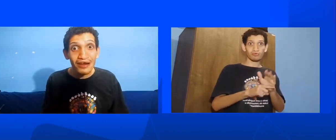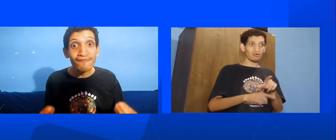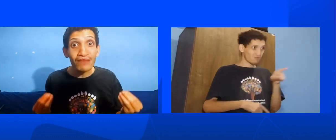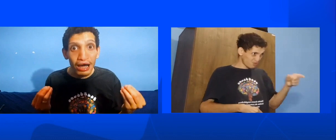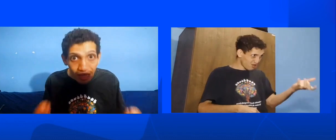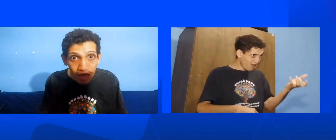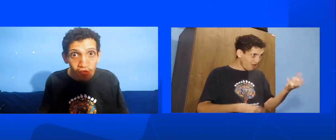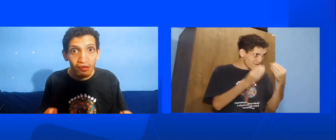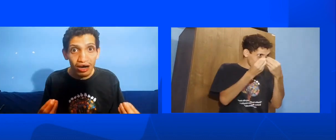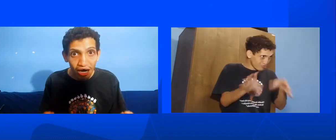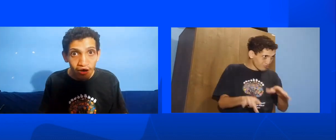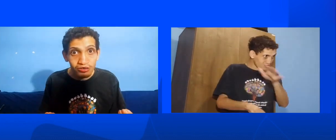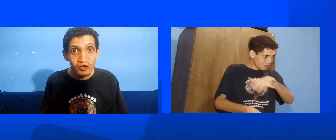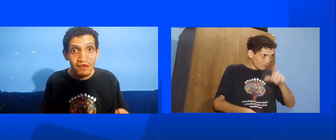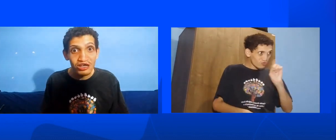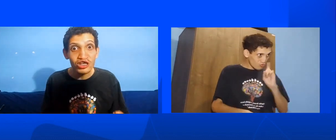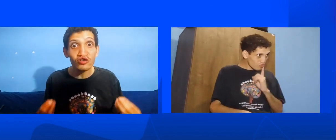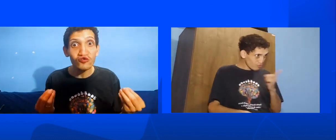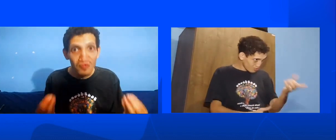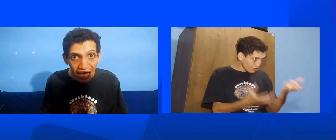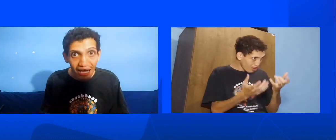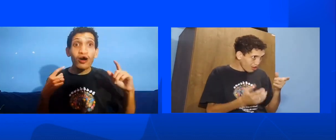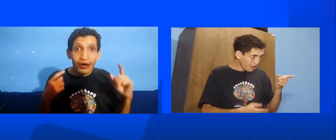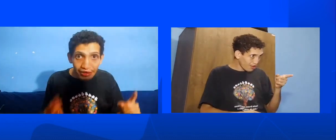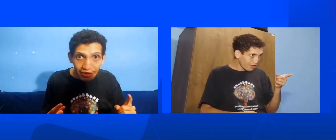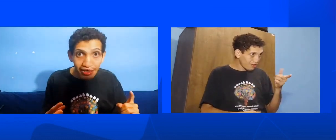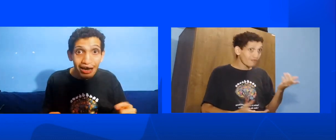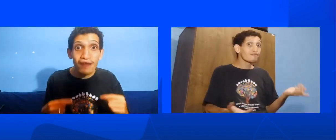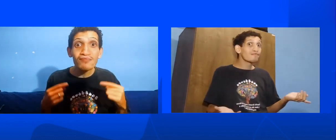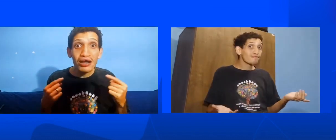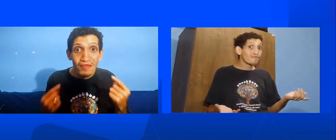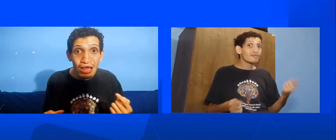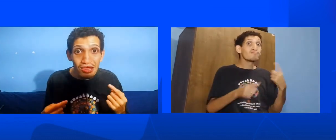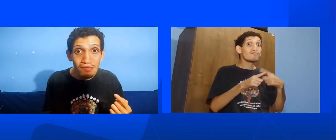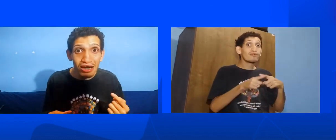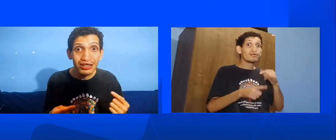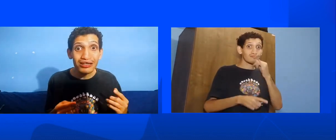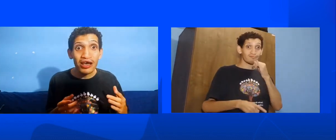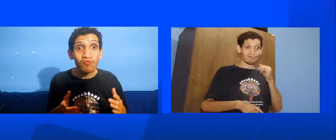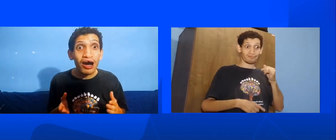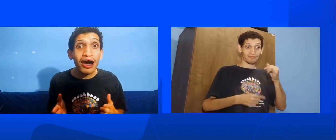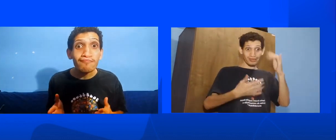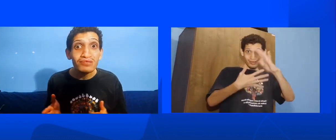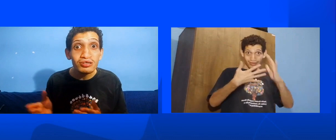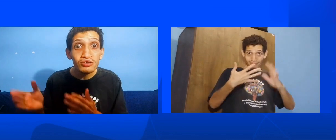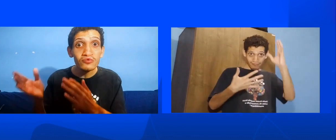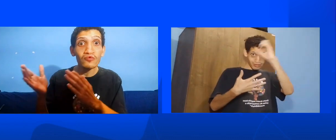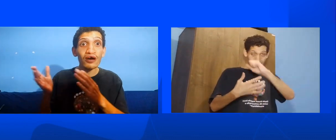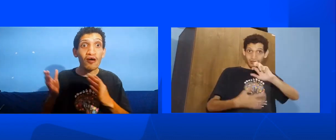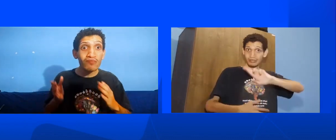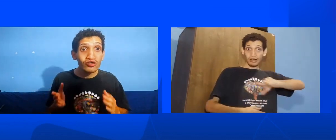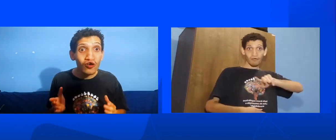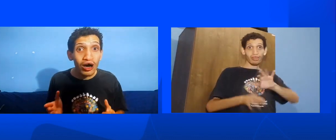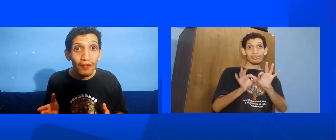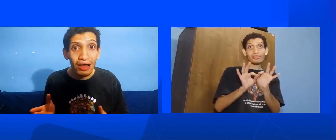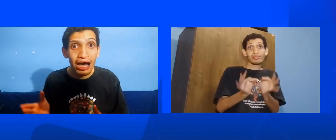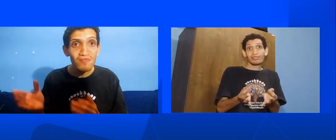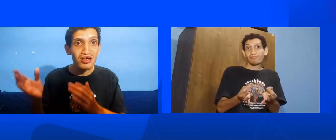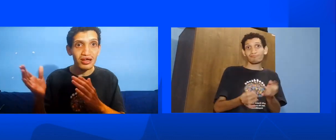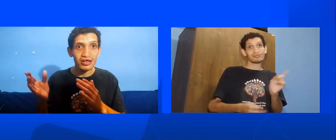atrapalhando uma aula Ao invés de ajudar Porque Aprender Libras É um caminho É uma jornada